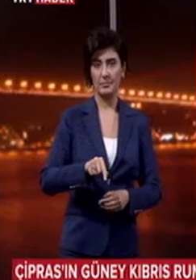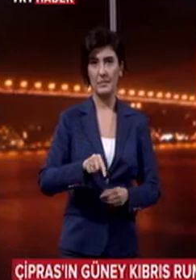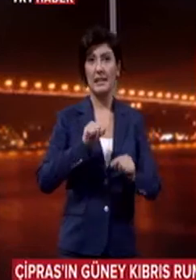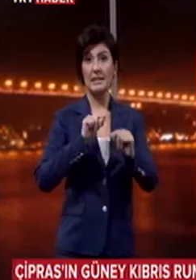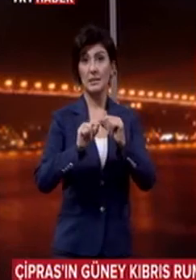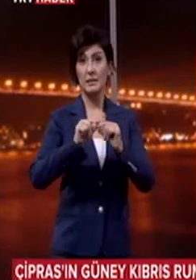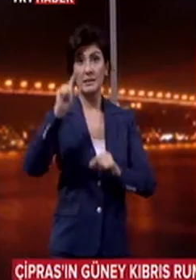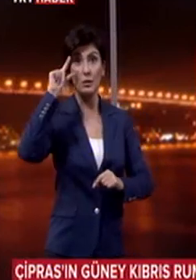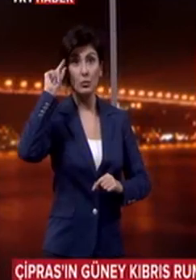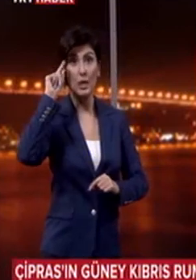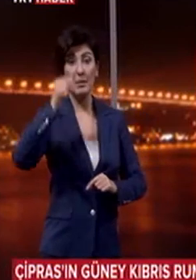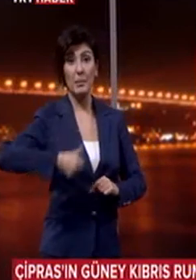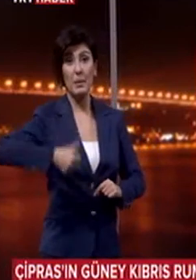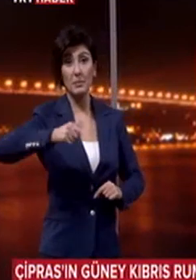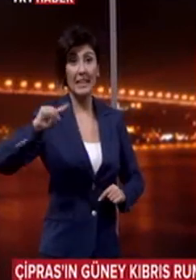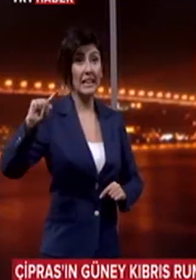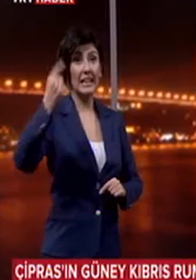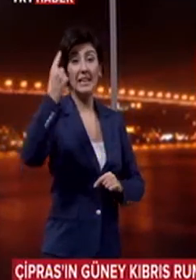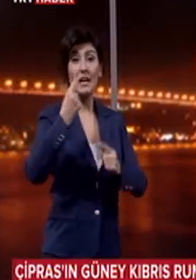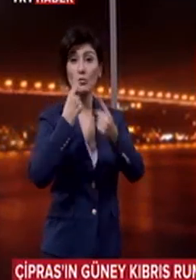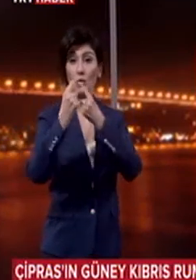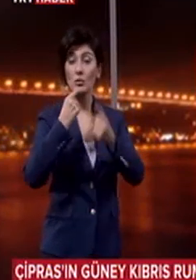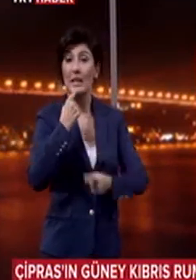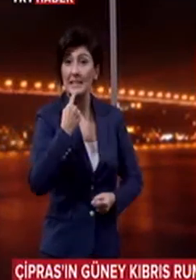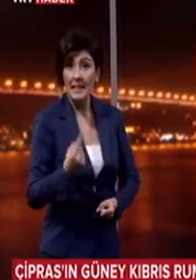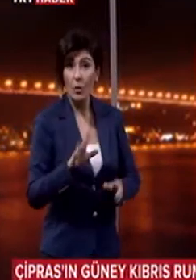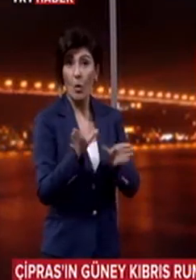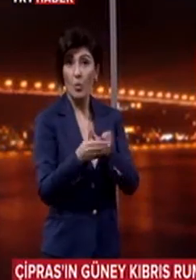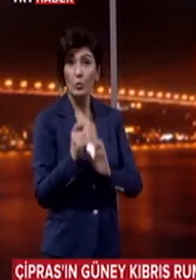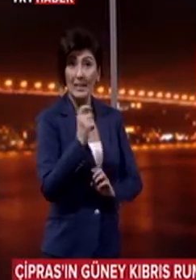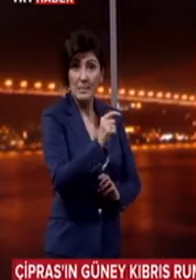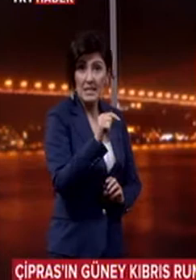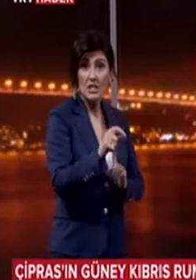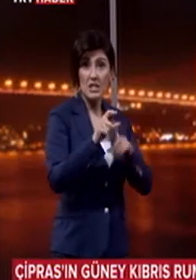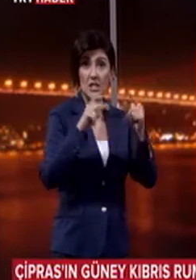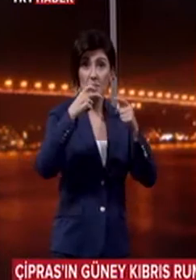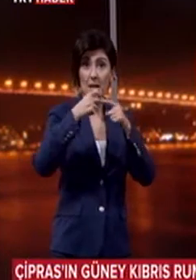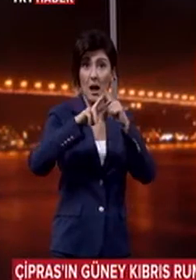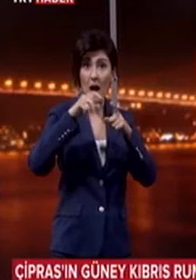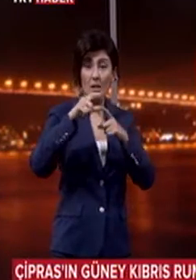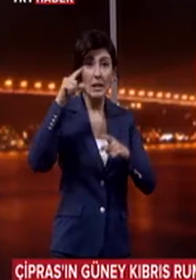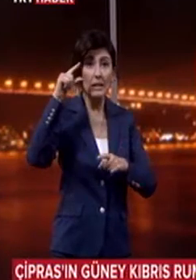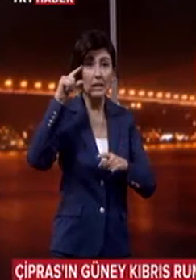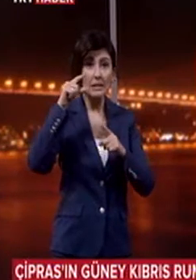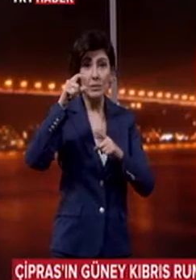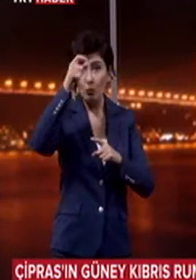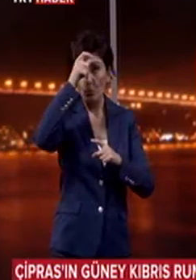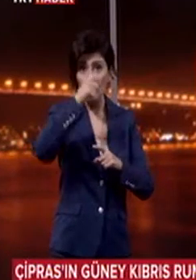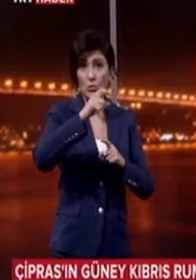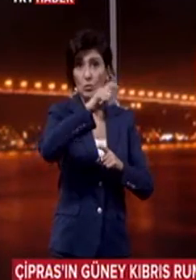Kıbrıs'ta Yunan bir başbakanla ilk kez görüştüklerini ifade eden örgüt temsilcileri, Çıbrıs'ı Kuzey Kıbrıs Türk Cumhuriyeti'ne davet ettiklerini de bildirdi.